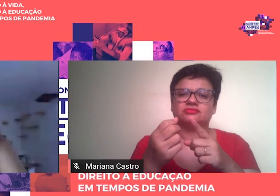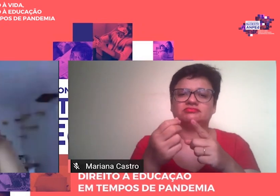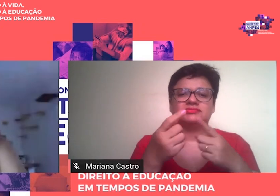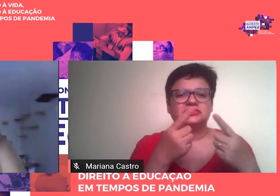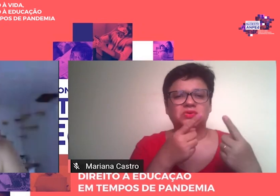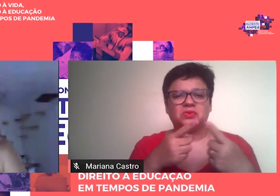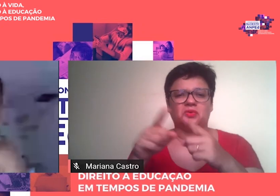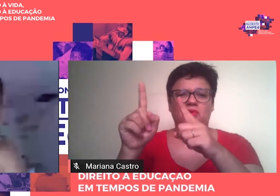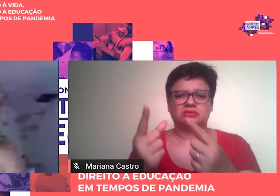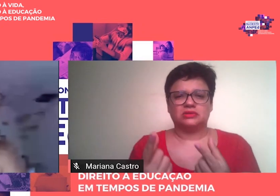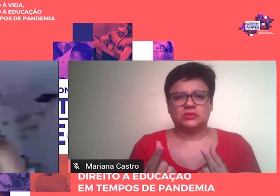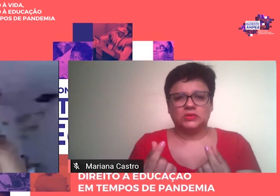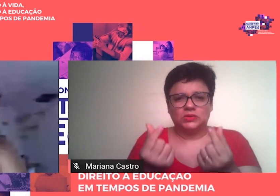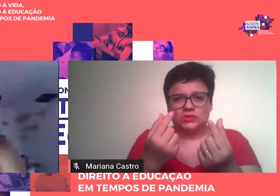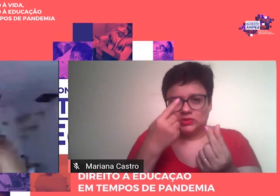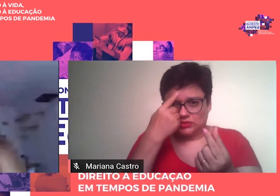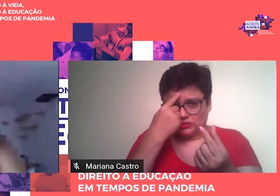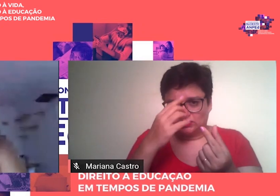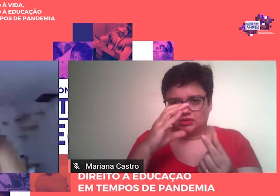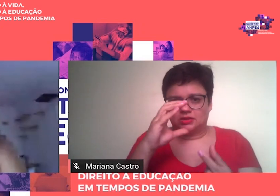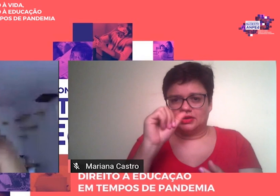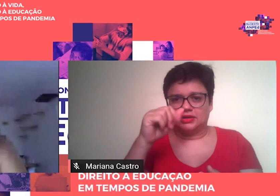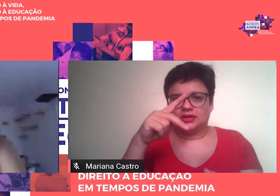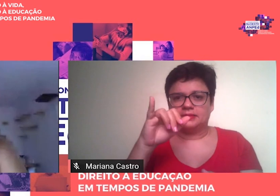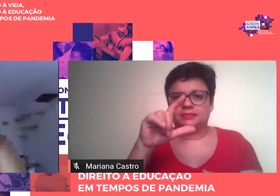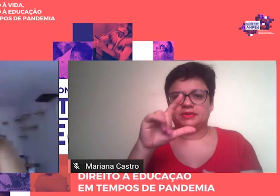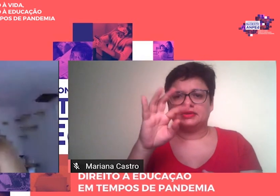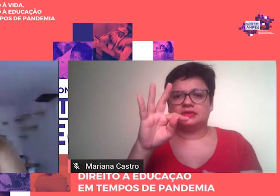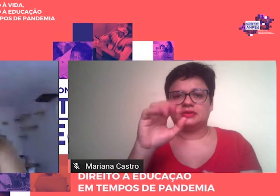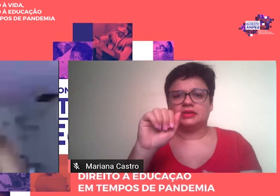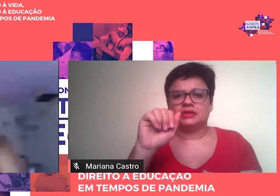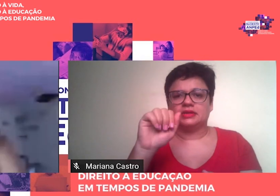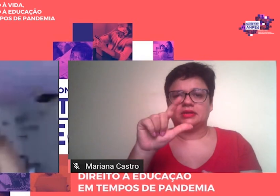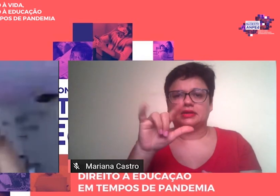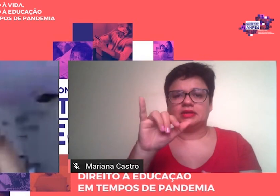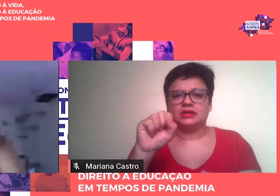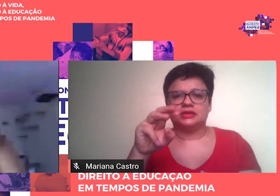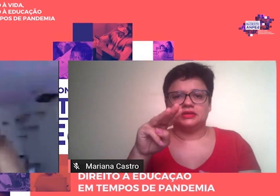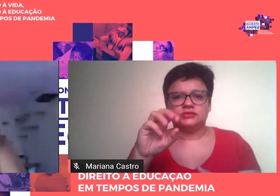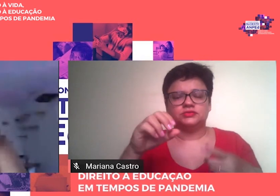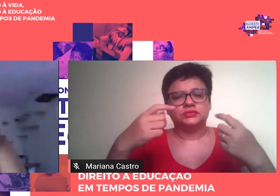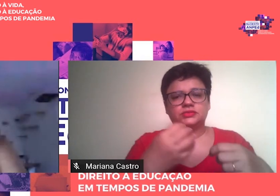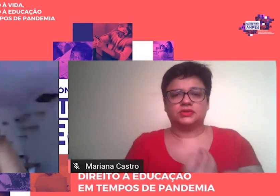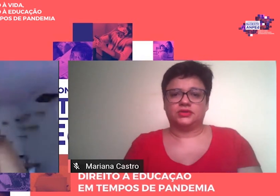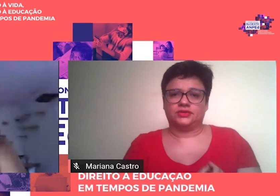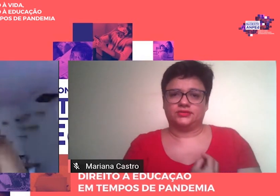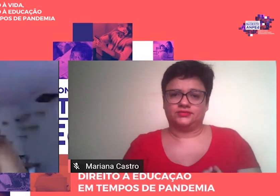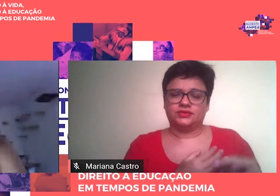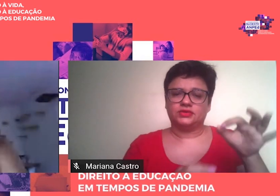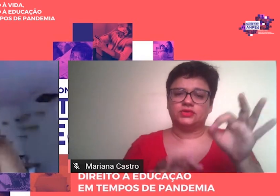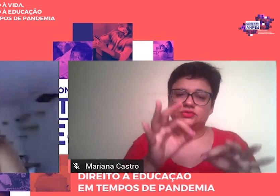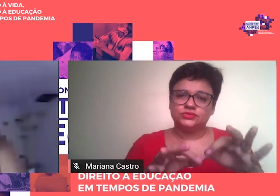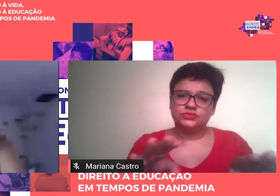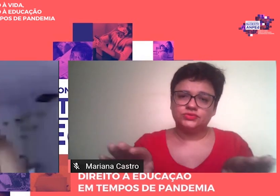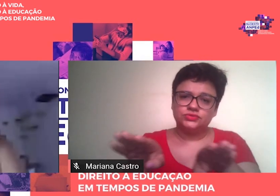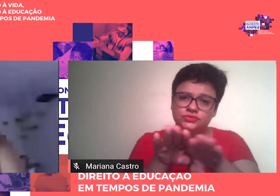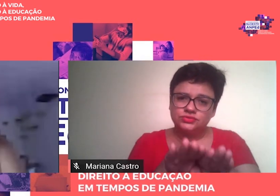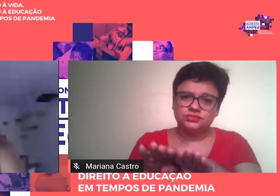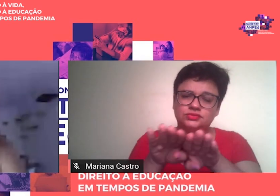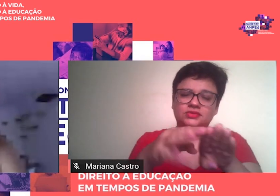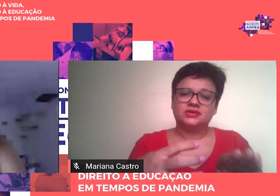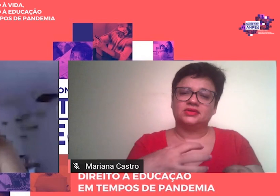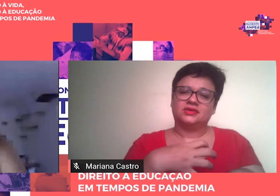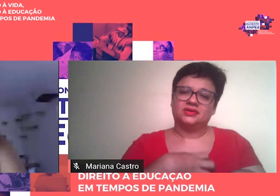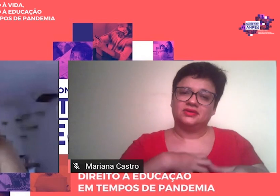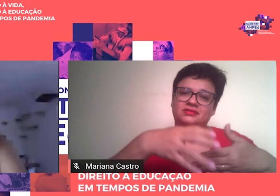organização de um novo modo de vida justo e igualitário. Nesse sentido, saúdo